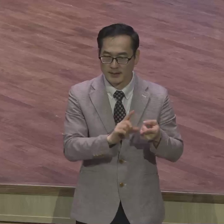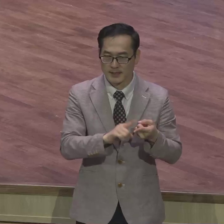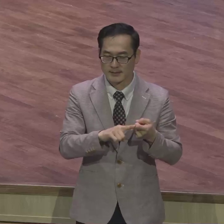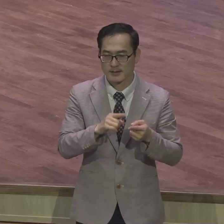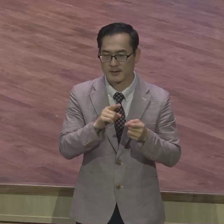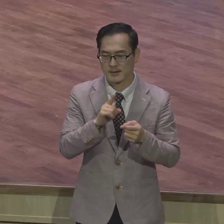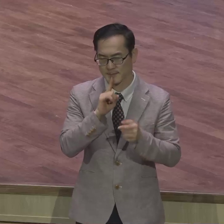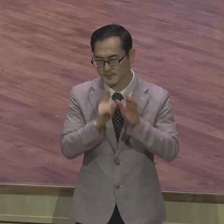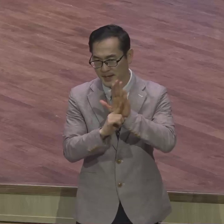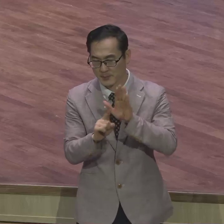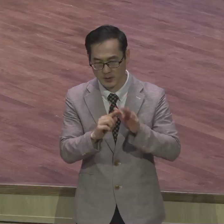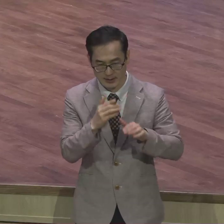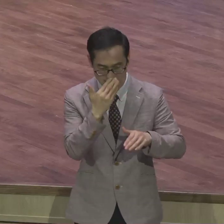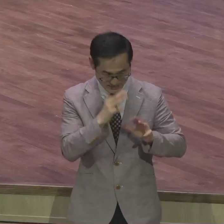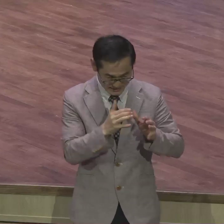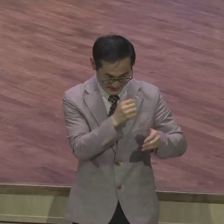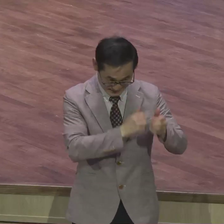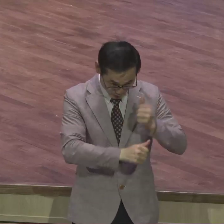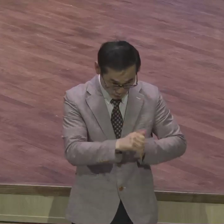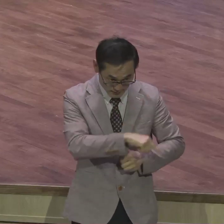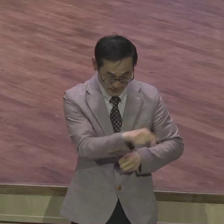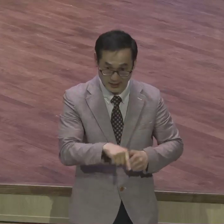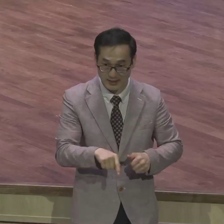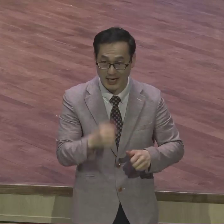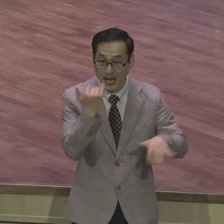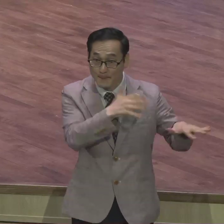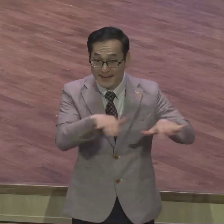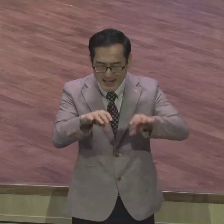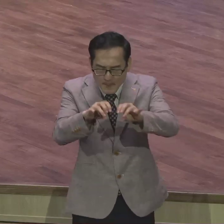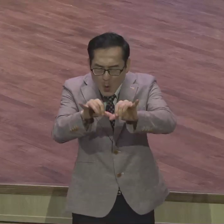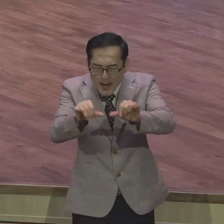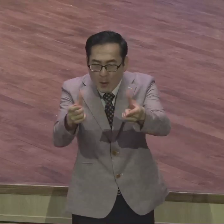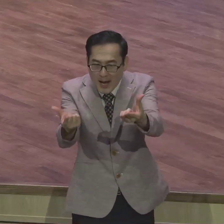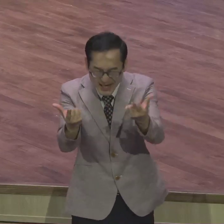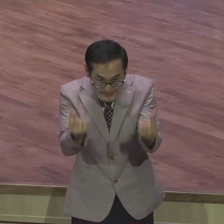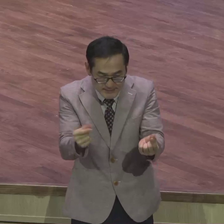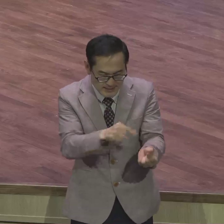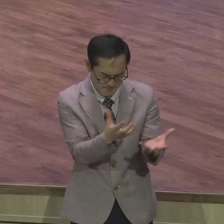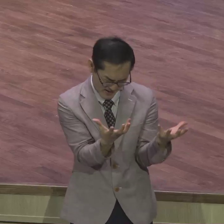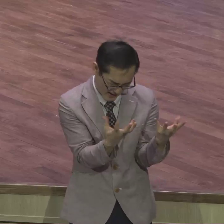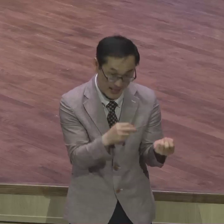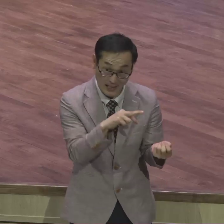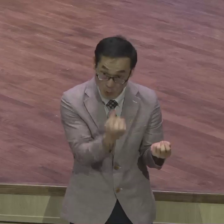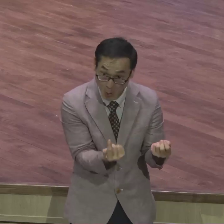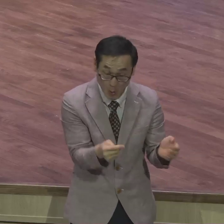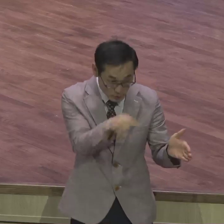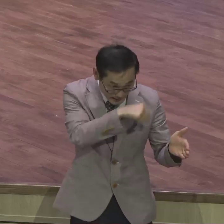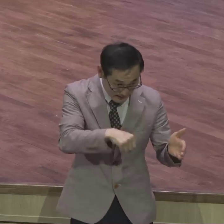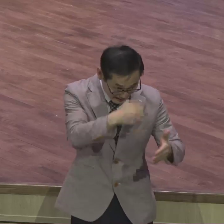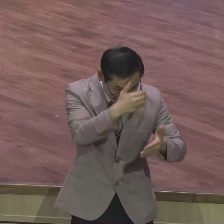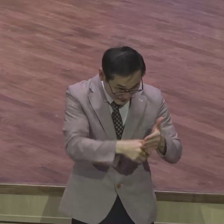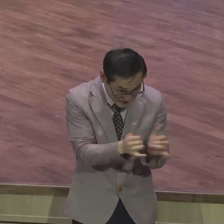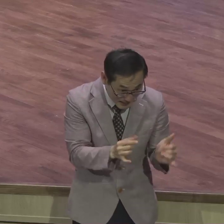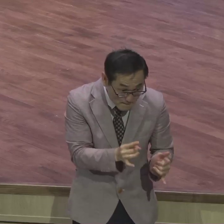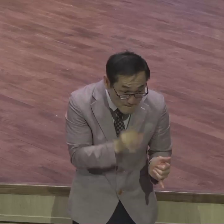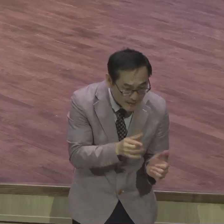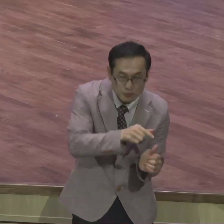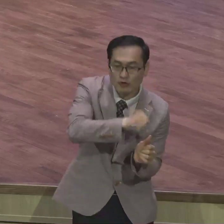자순들이 수가 비록 바다에 모래 같을지라도 남은자만 구원을 받으리니 주께서